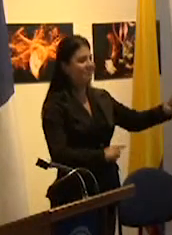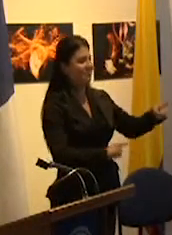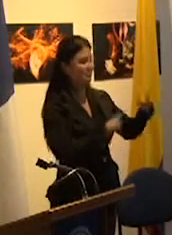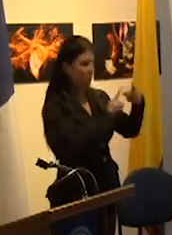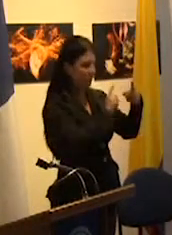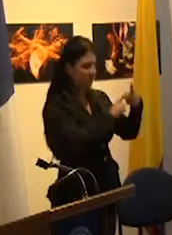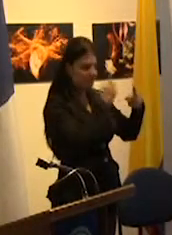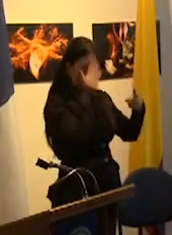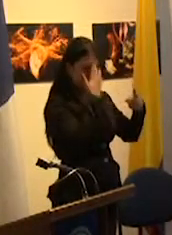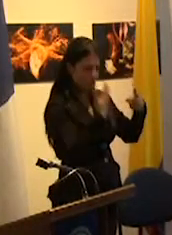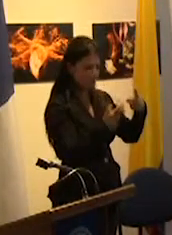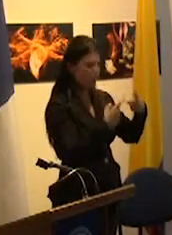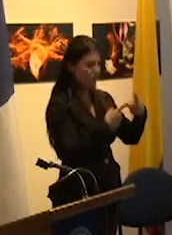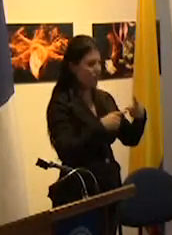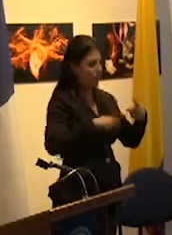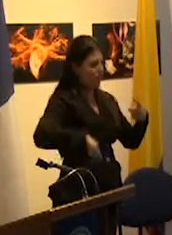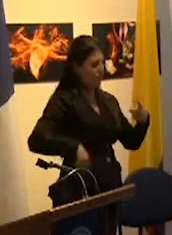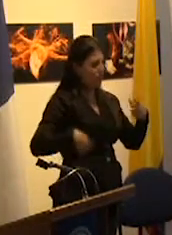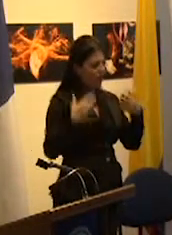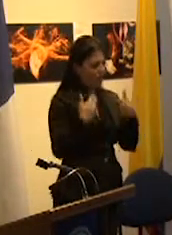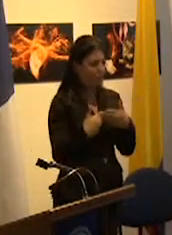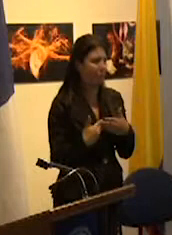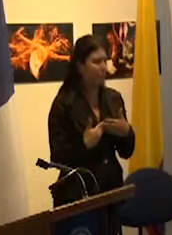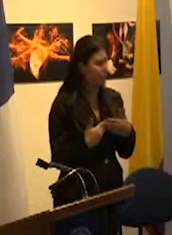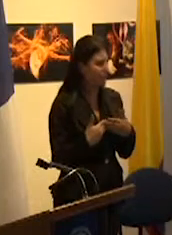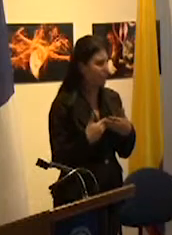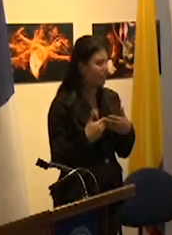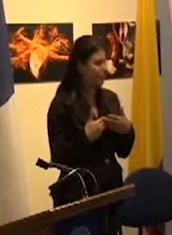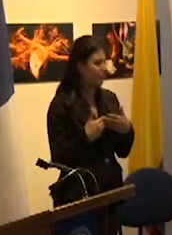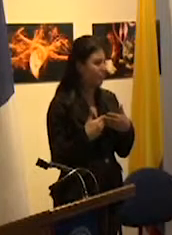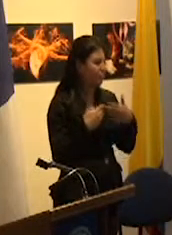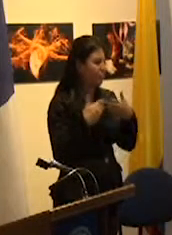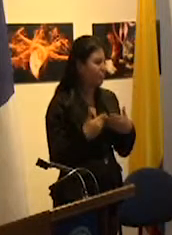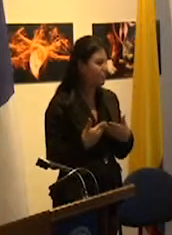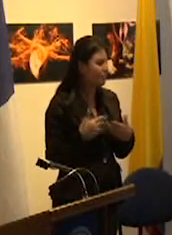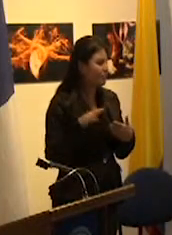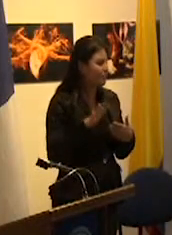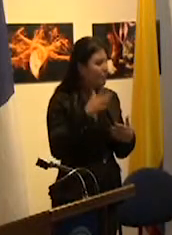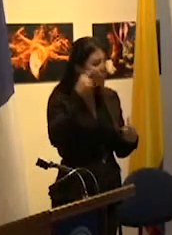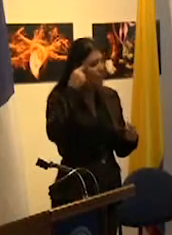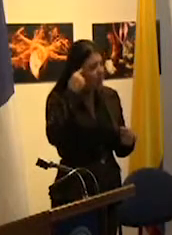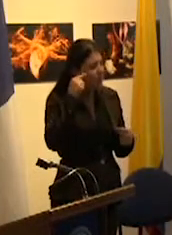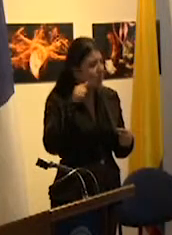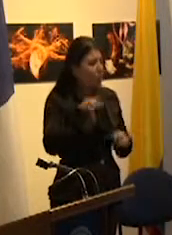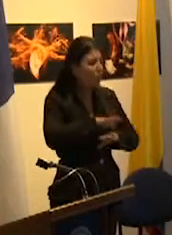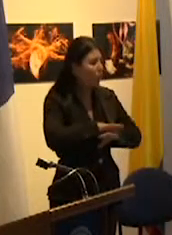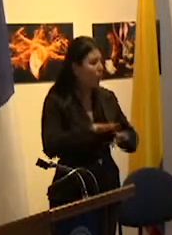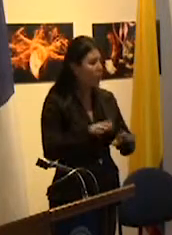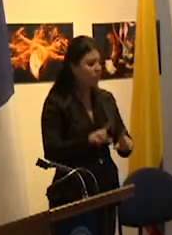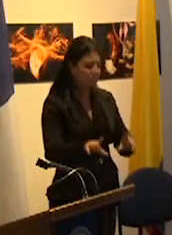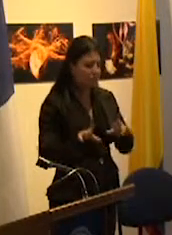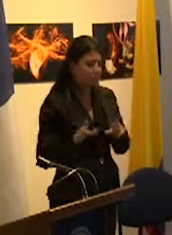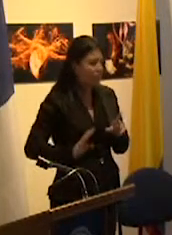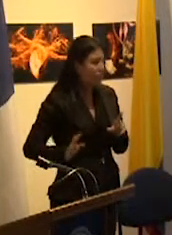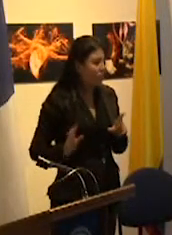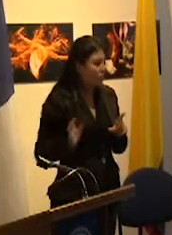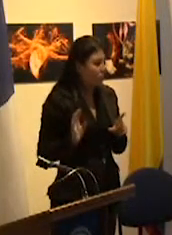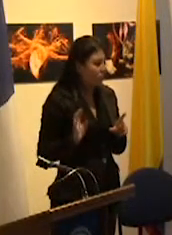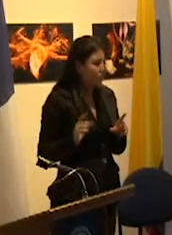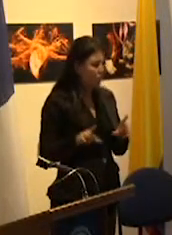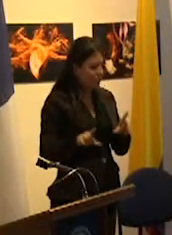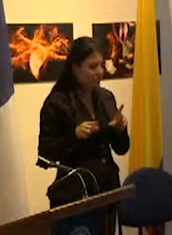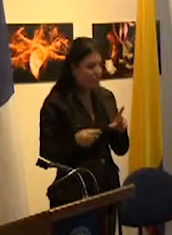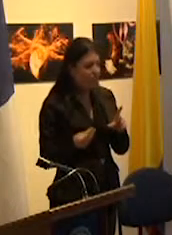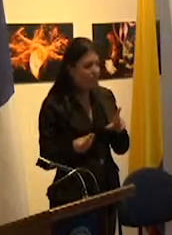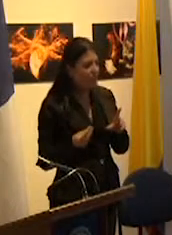porque al restringir a la escuela al ámbito de obtención de una credencial